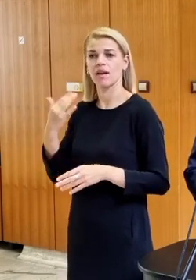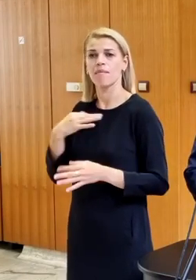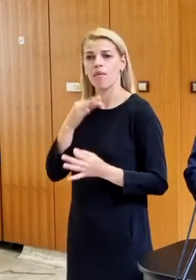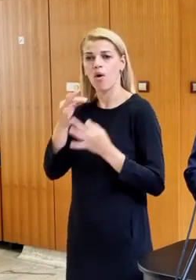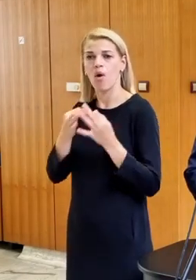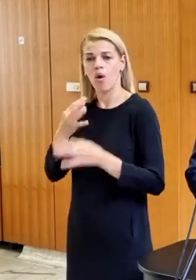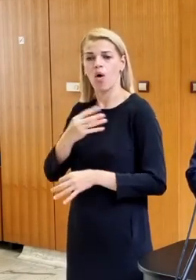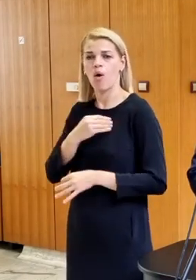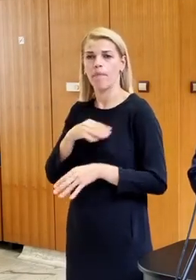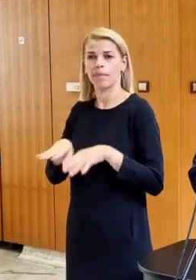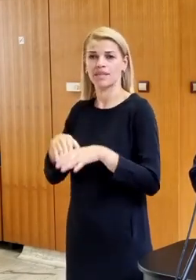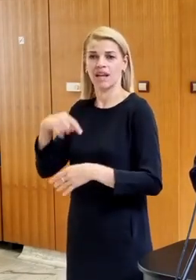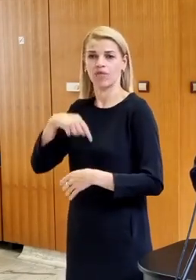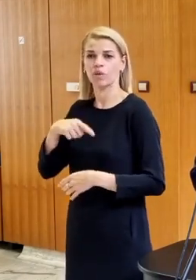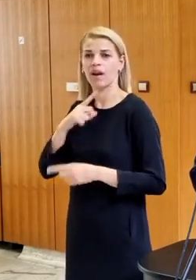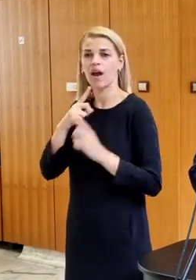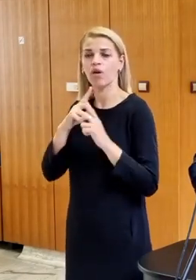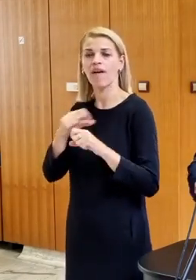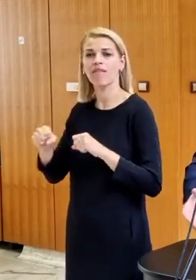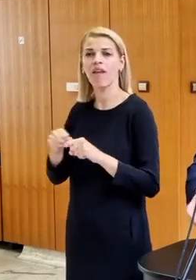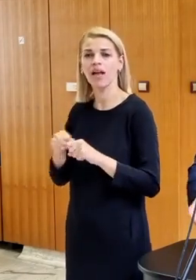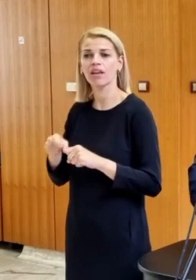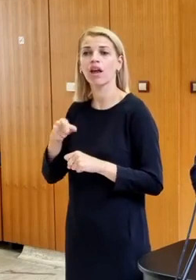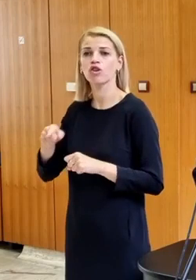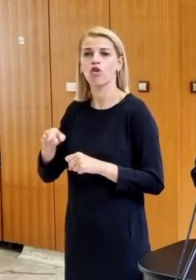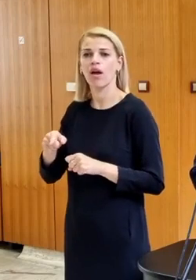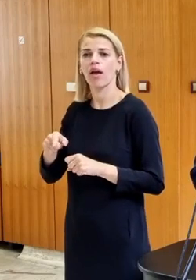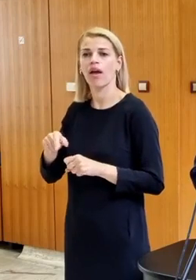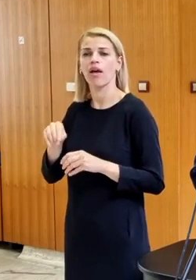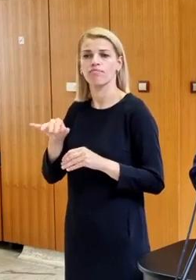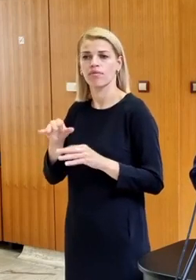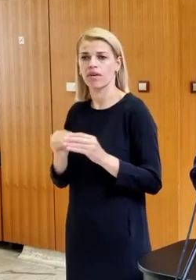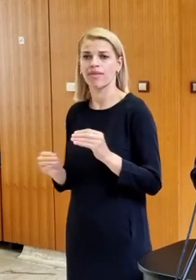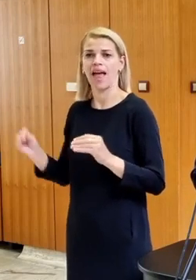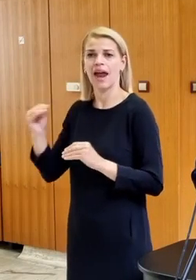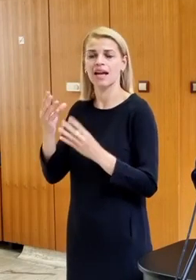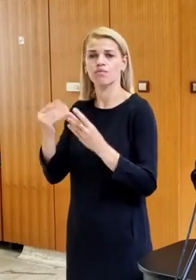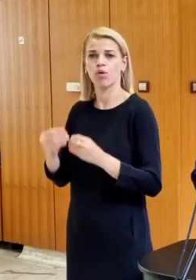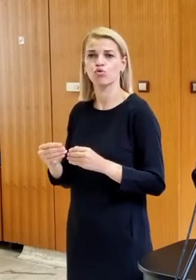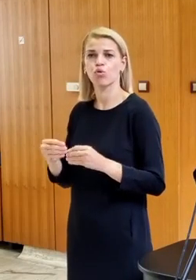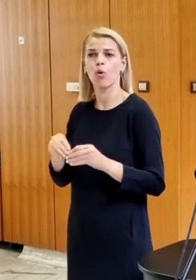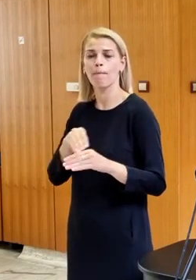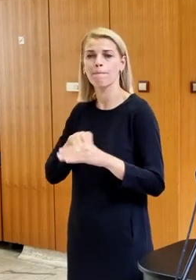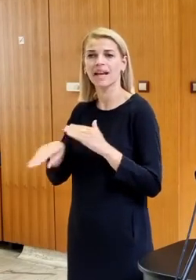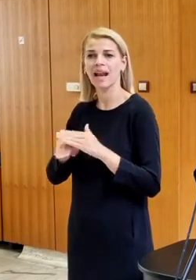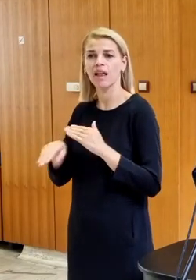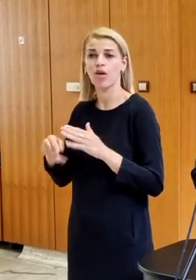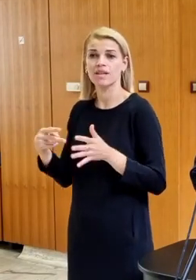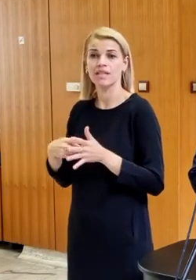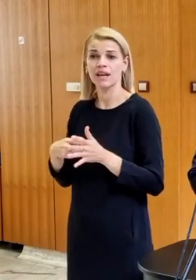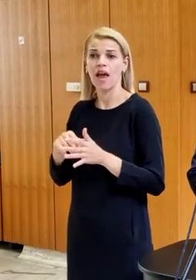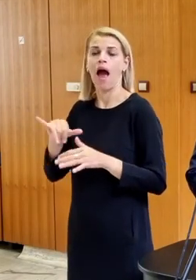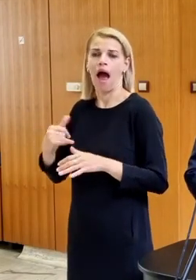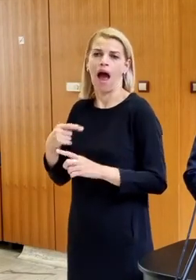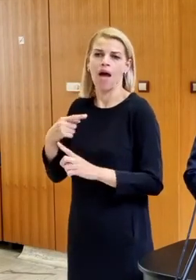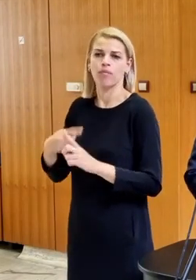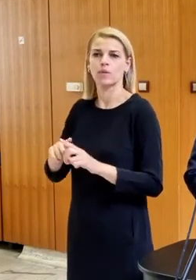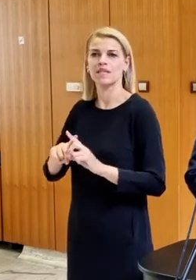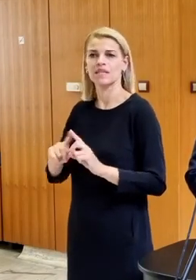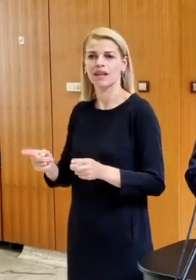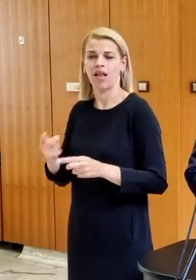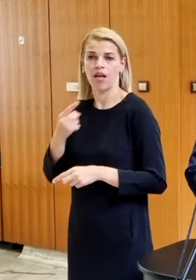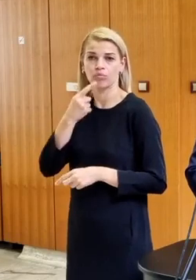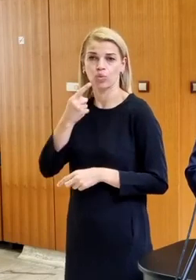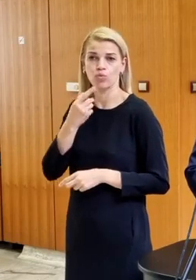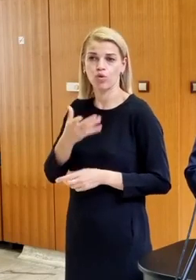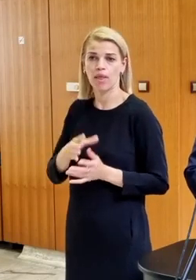ministra vnútra na rokovaní vlády o tom, že je tu narast počtu migrantov. Áno, z oblasti najmä Sýrie, ale nie len. Aj z oblasti Severnej Afriky, aj